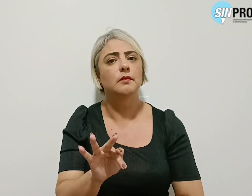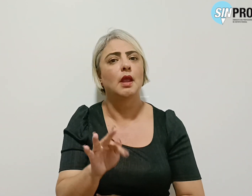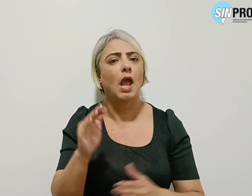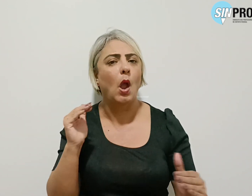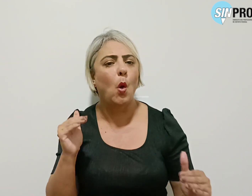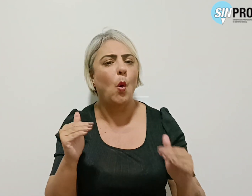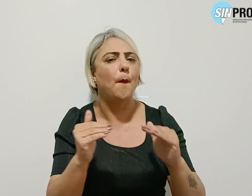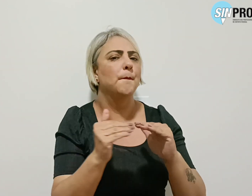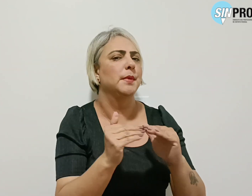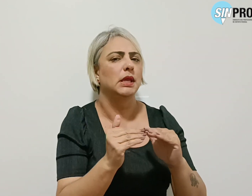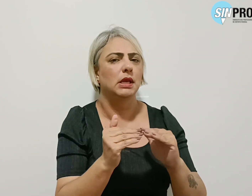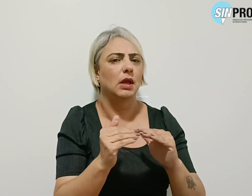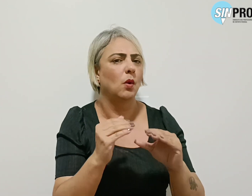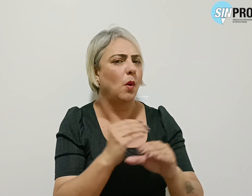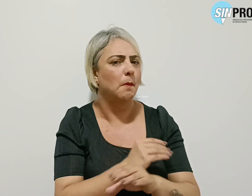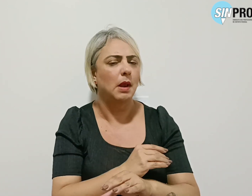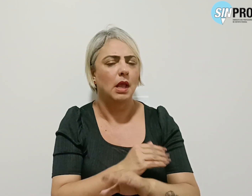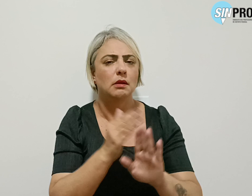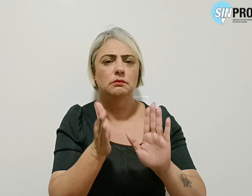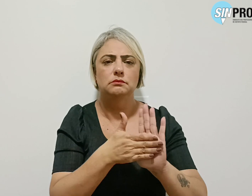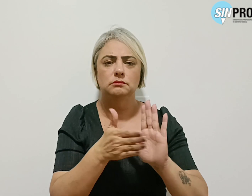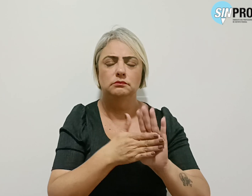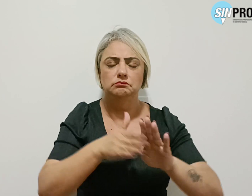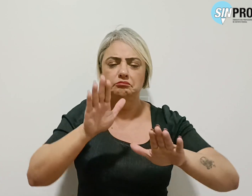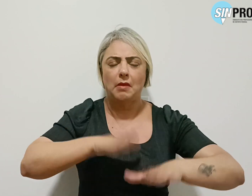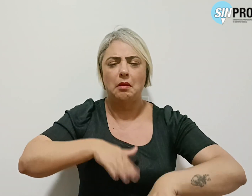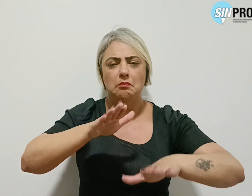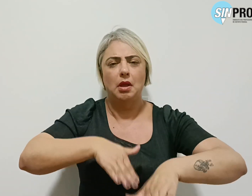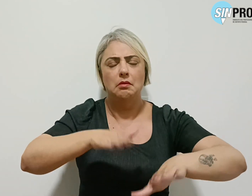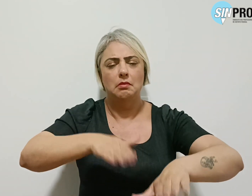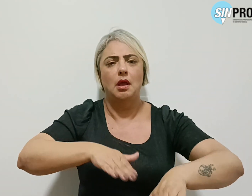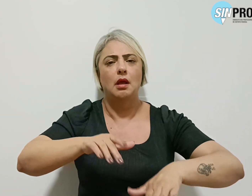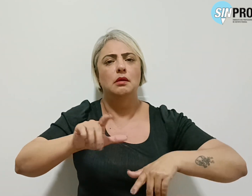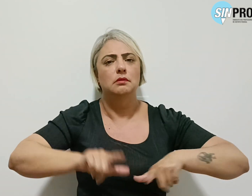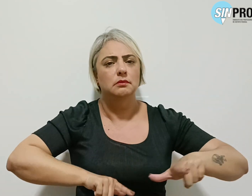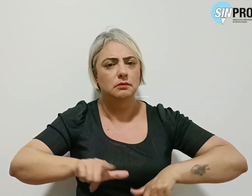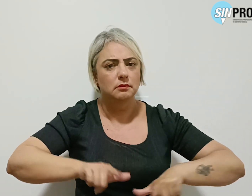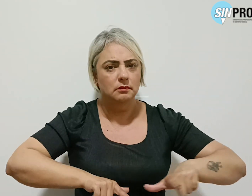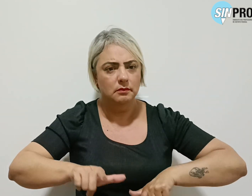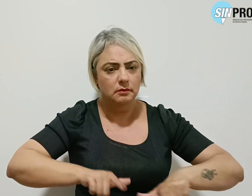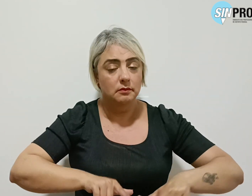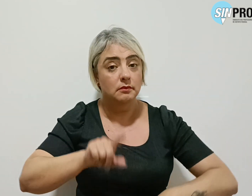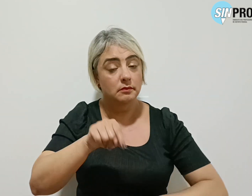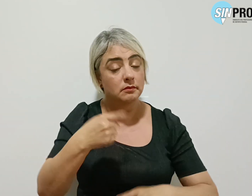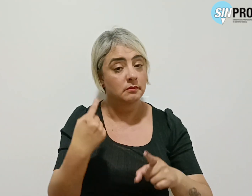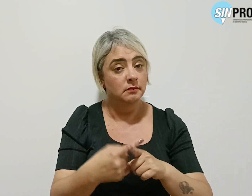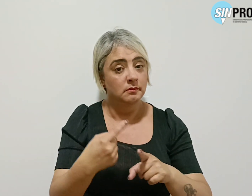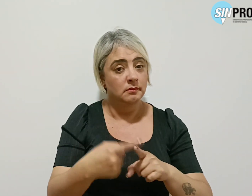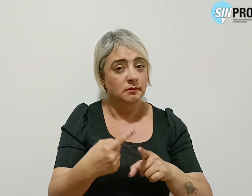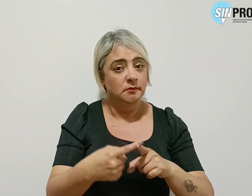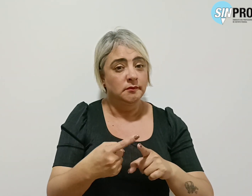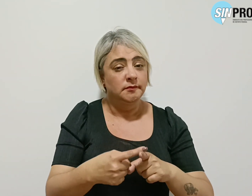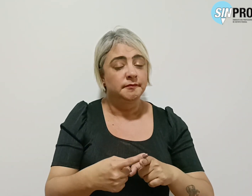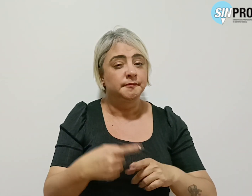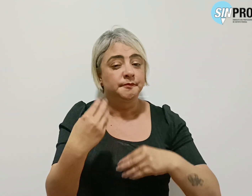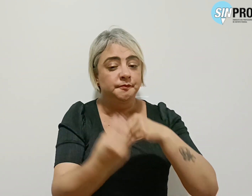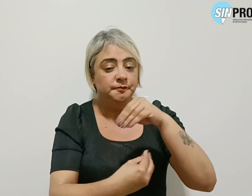completamente com a pauta da Marcha da Classe Trabalhadora. Isso porque o desenvolvimento